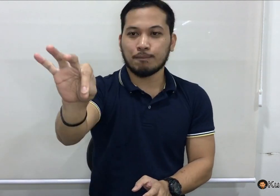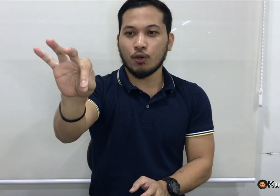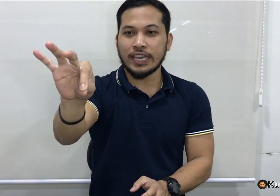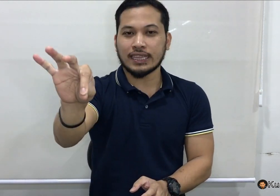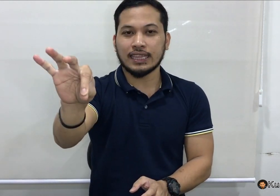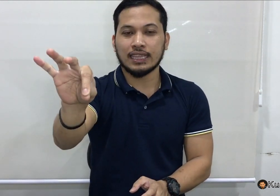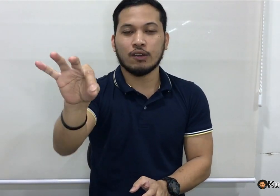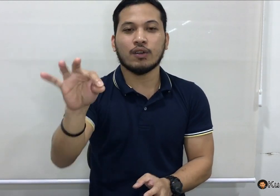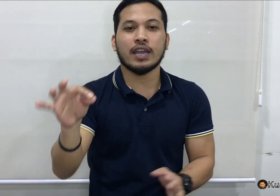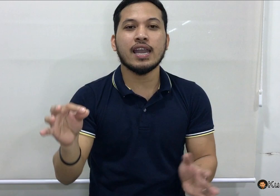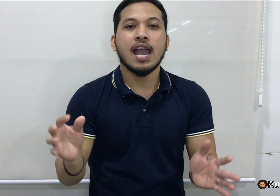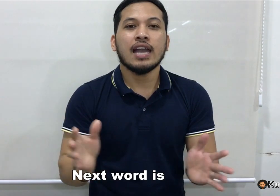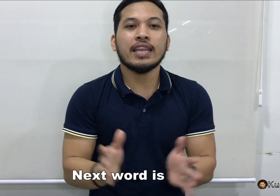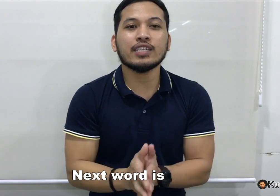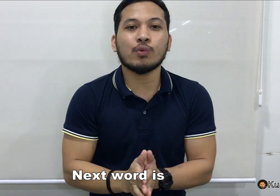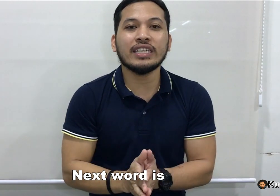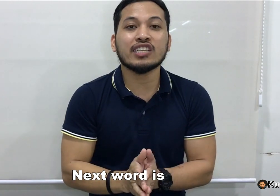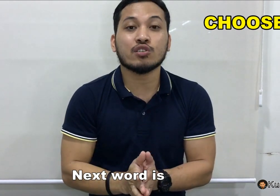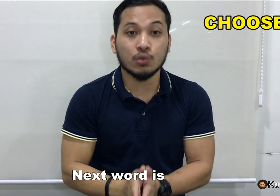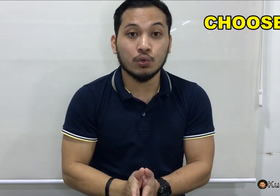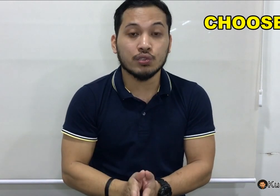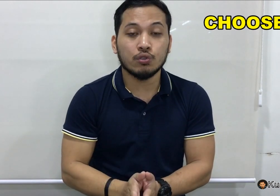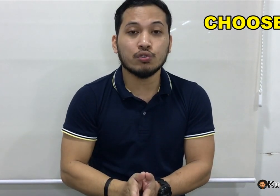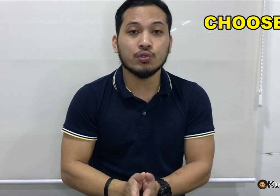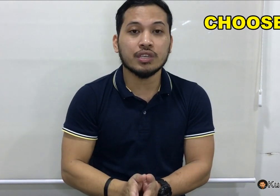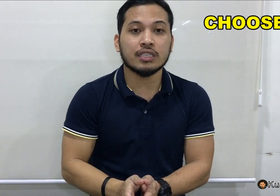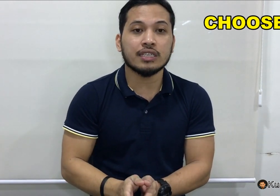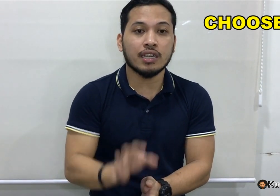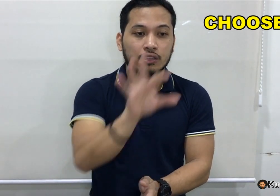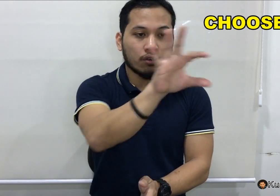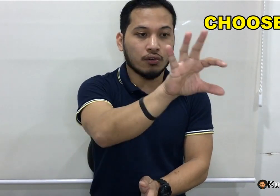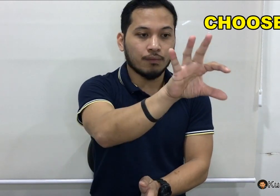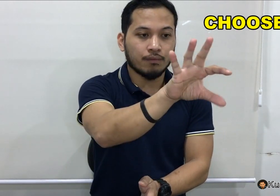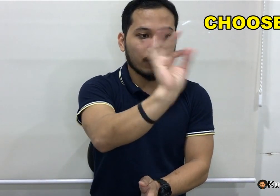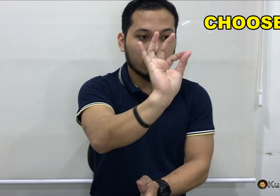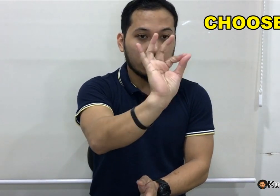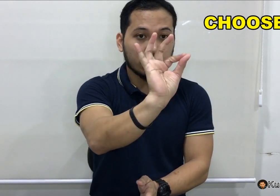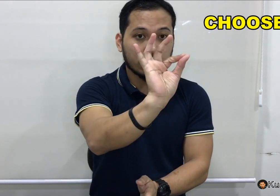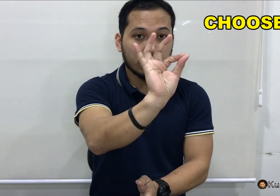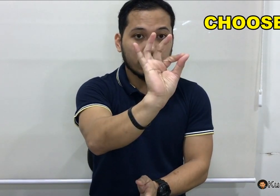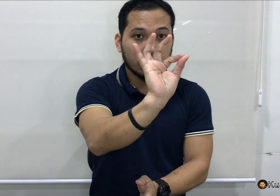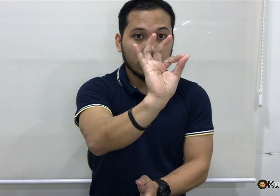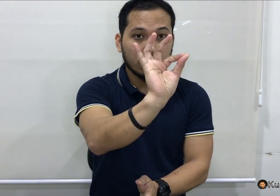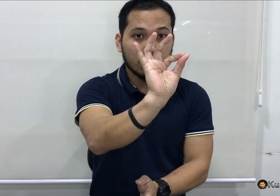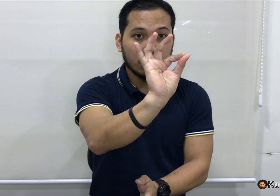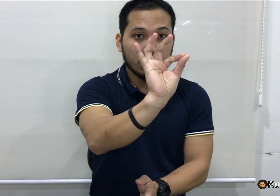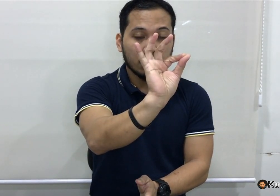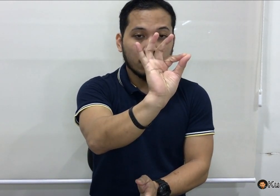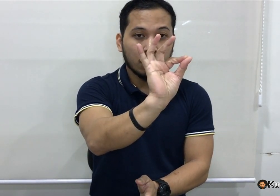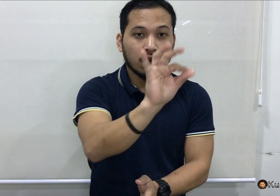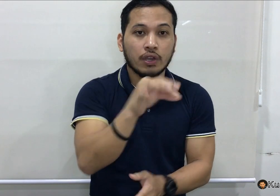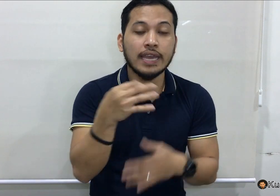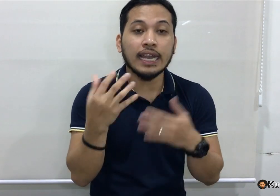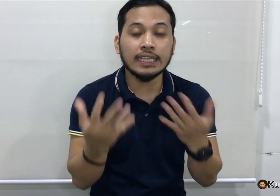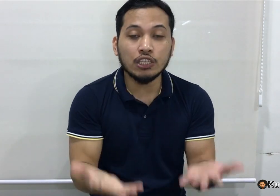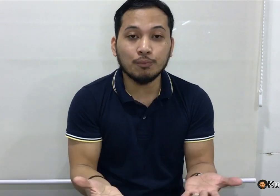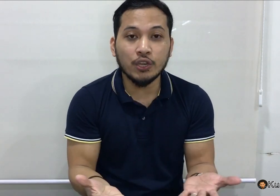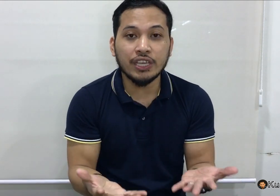Appoint. Okay. Next word is, choose. Yung choose kasi is ganito. Choose. Okay. Nakita nyo po yung